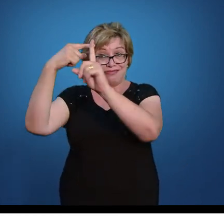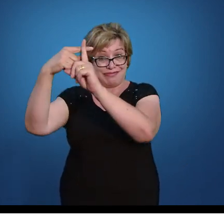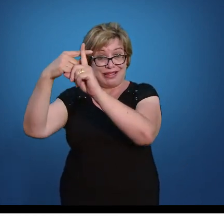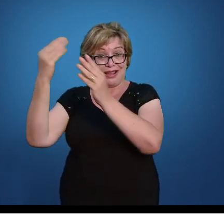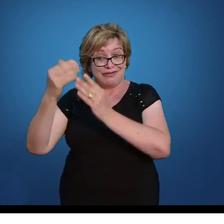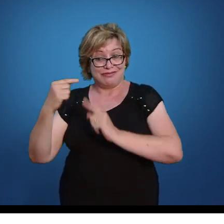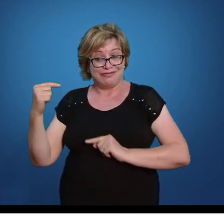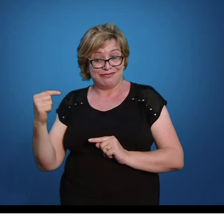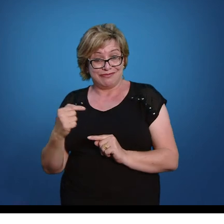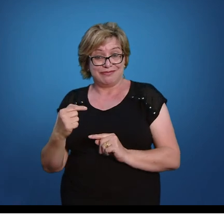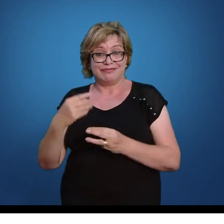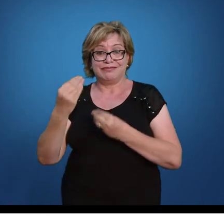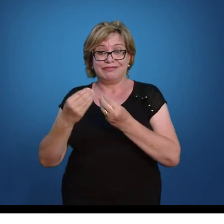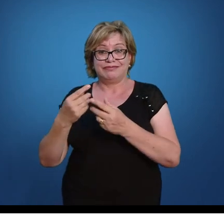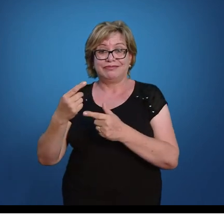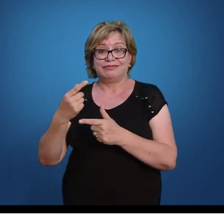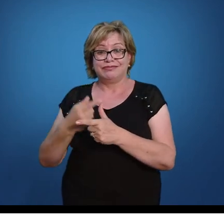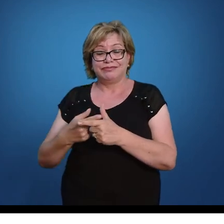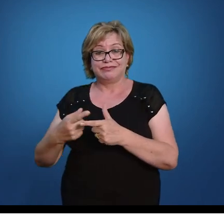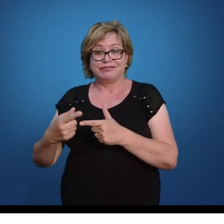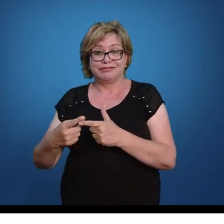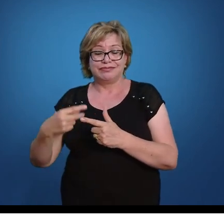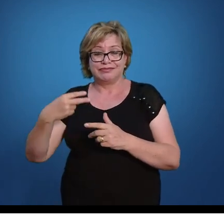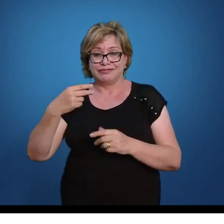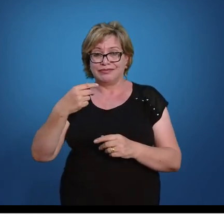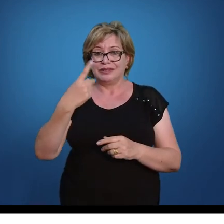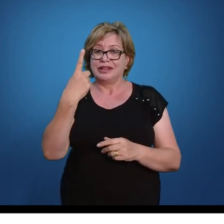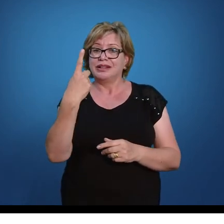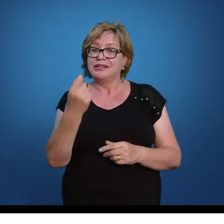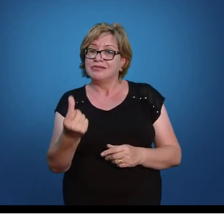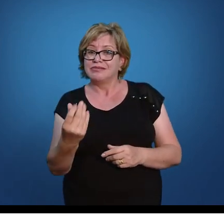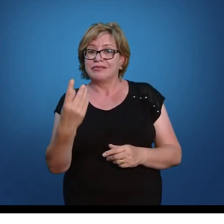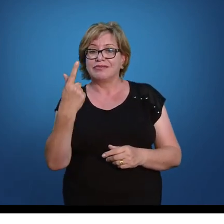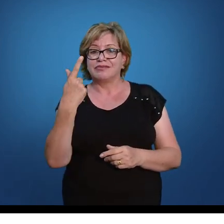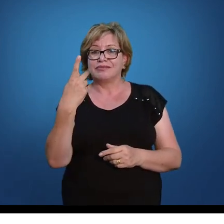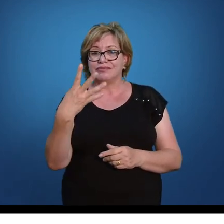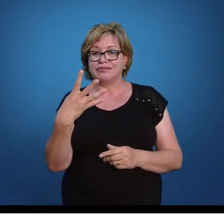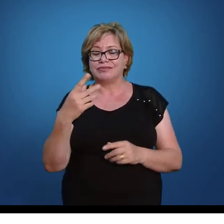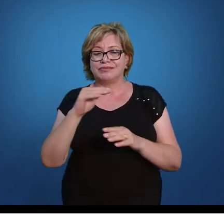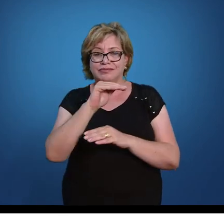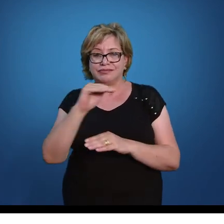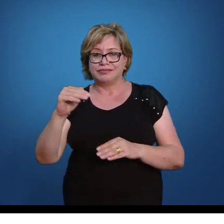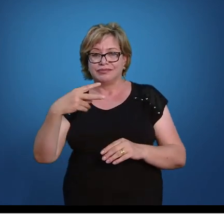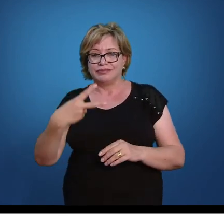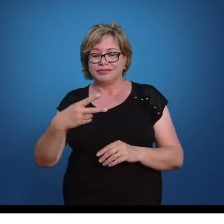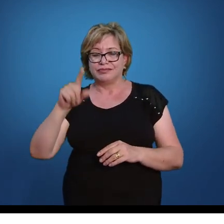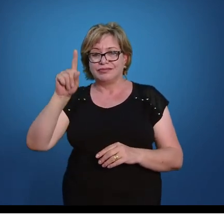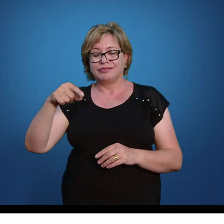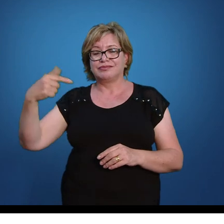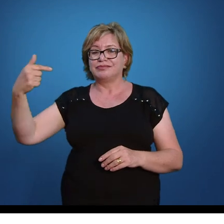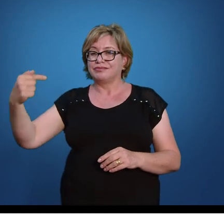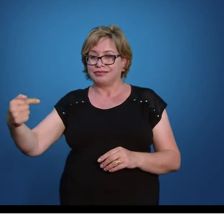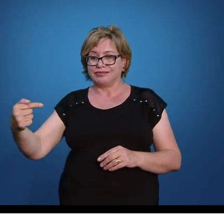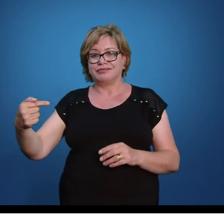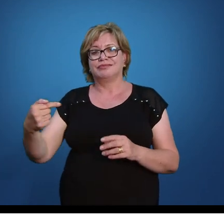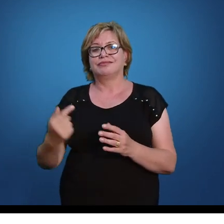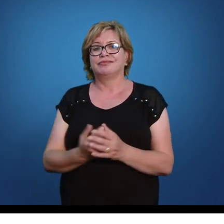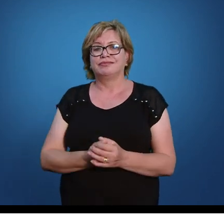subtração menos 2 divididos por 2 16 menos 2 dá 14 que dividido por 2 dá